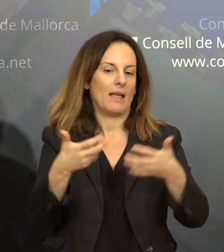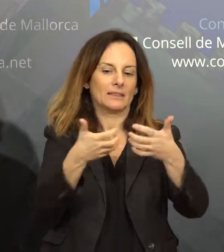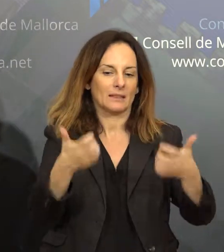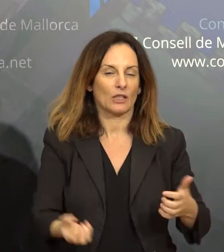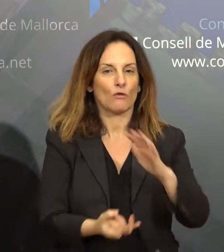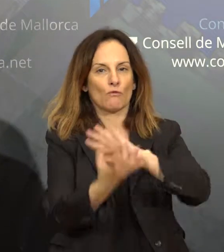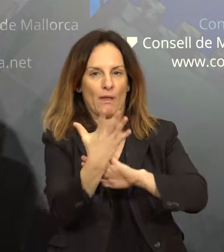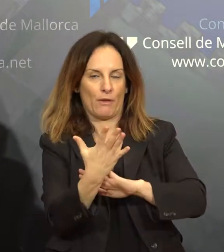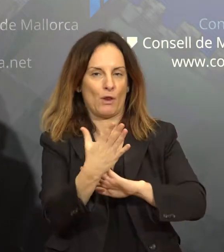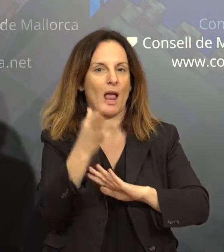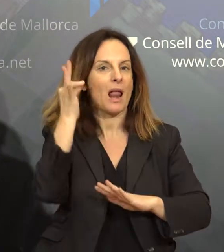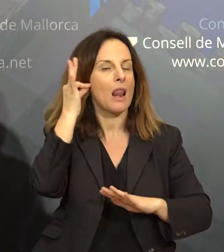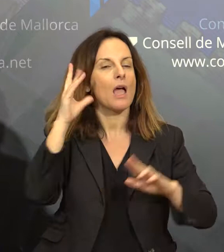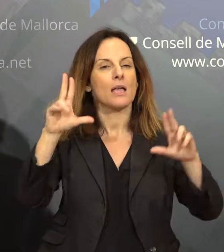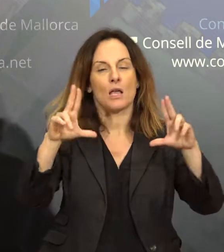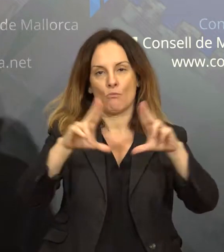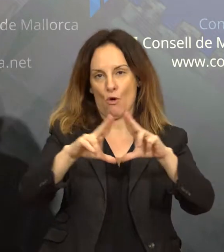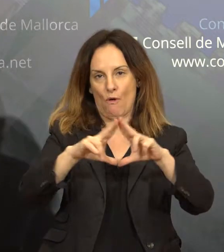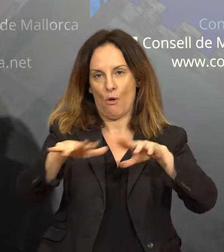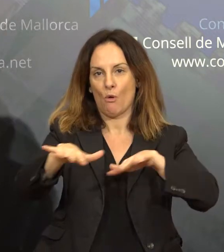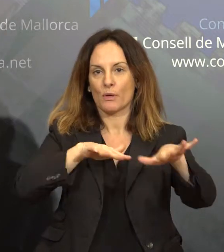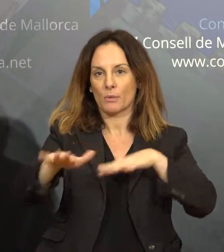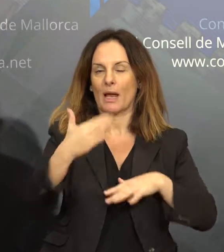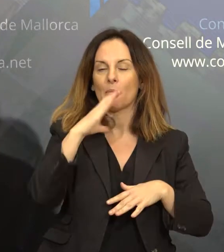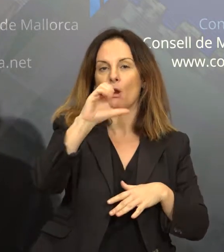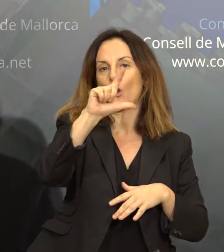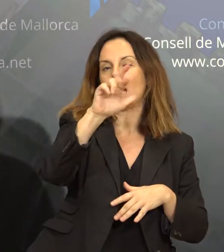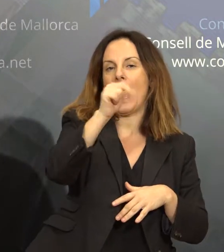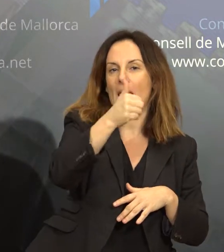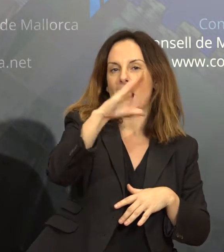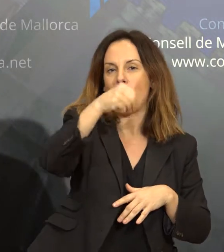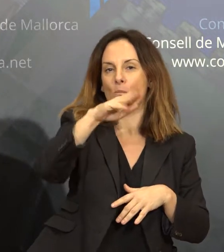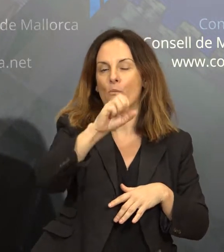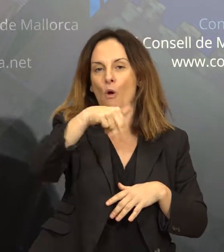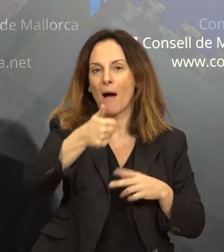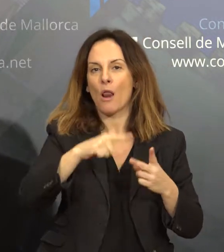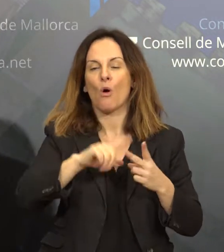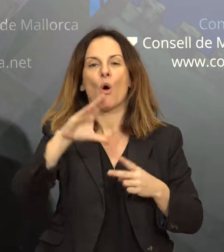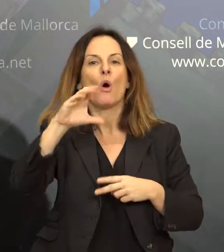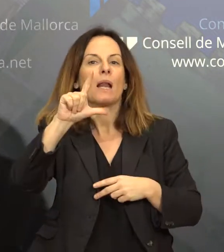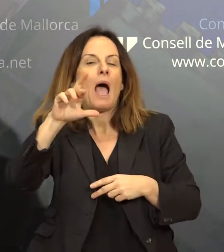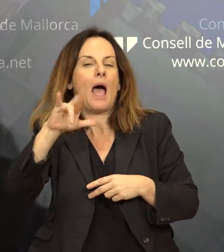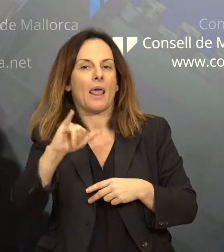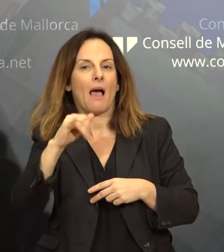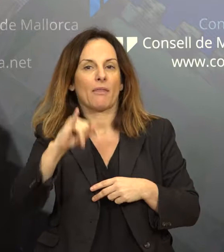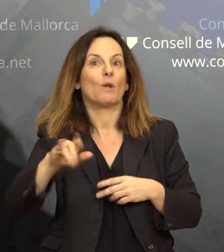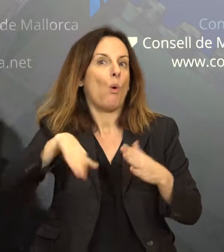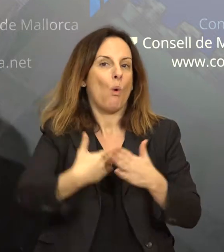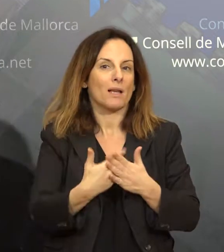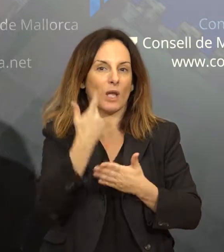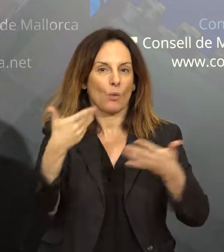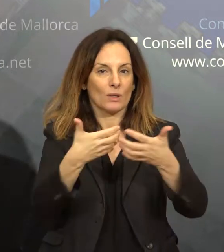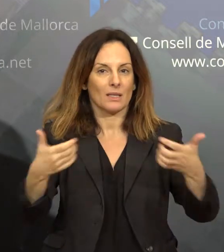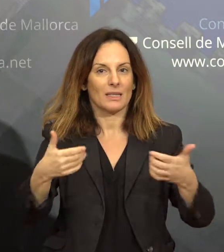exemple, Na Clara Campomor, Na Clara Zentkin, o fins i tot un text escrit per Na Aurora Picornell,